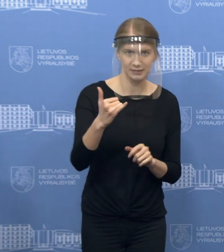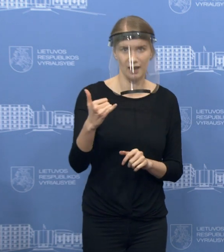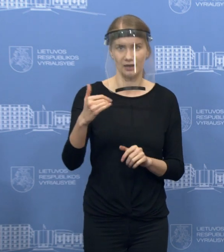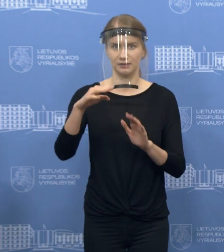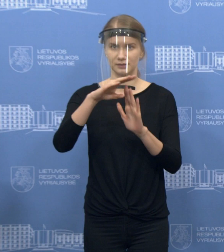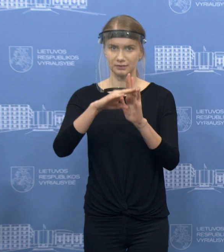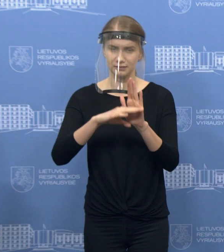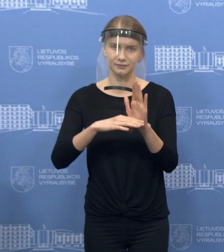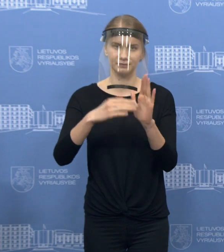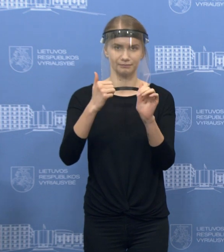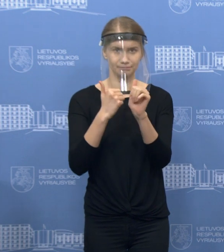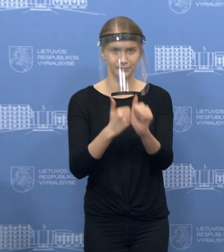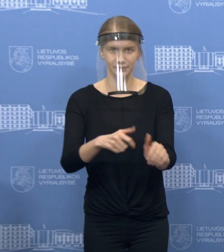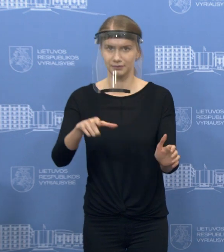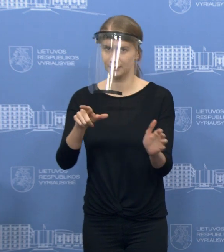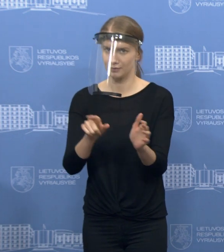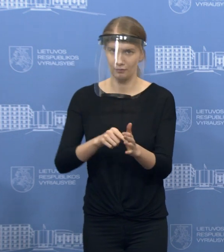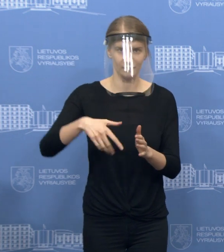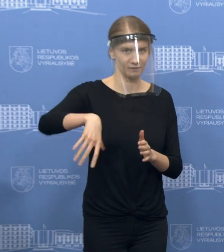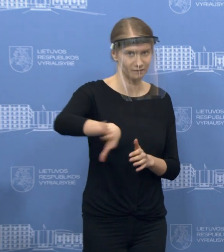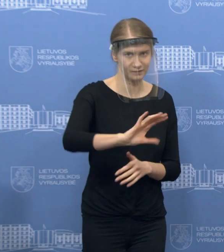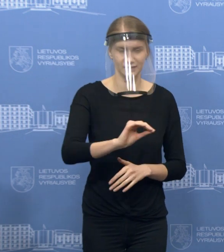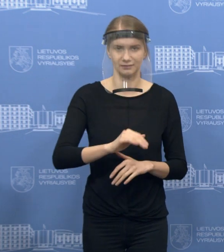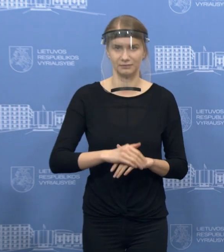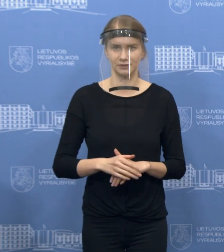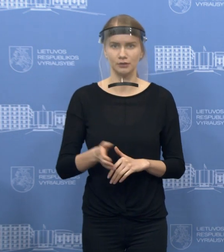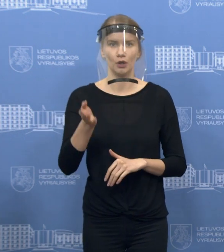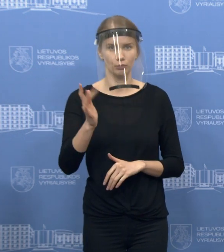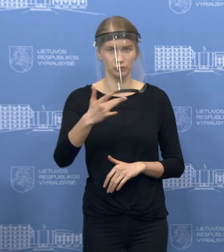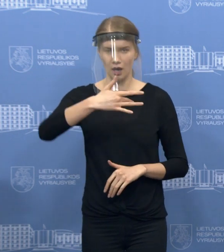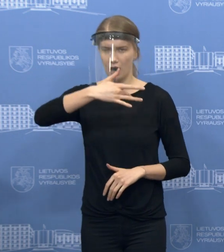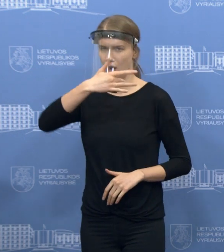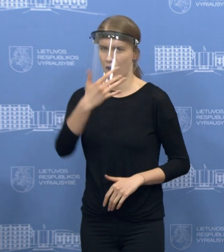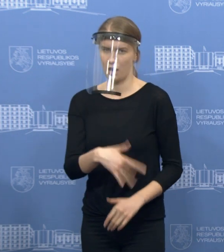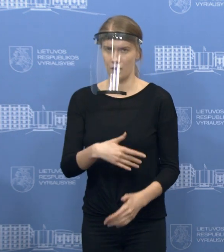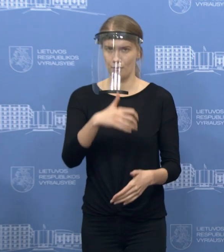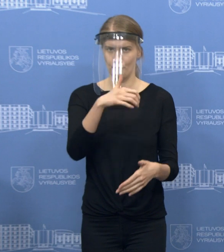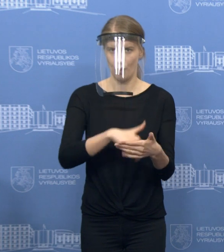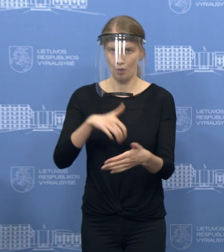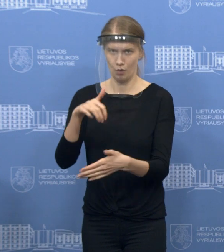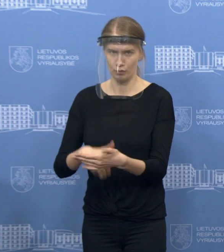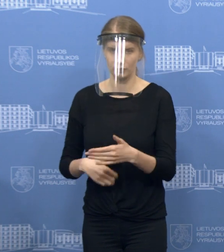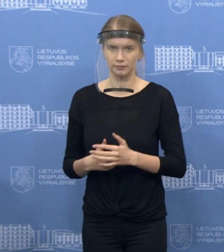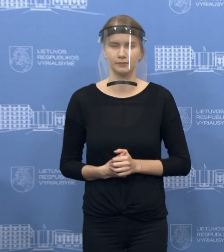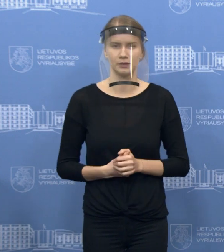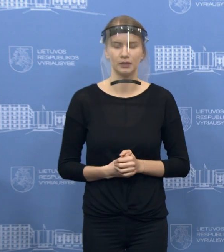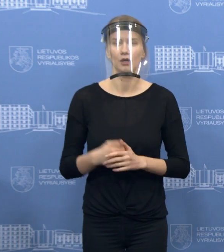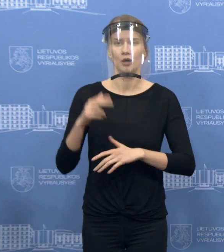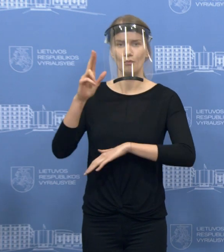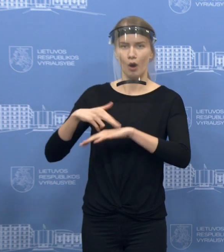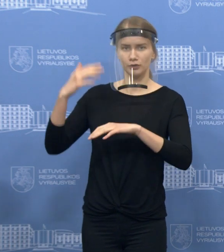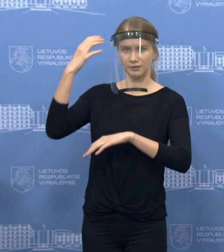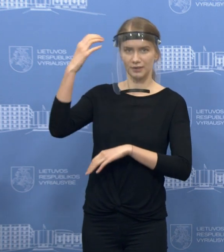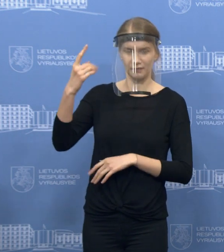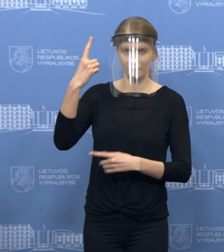savizoliacijos laikymasis bus kontroliuojamas pakankamai grėžtai. Tai reiškia, kad policijos departamentas